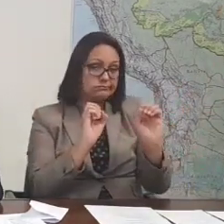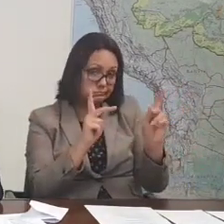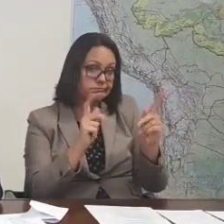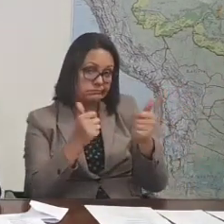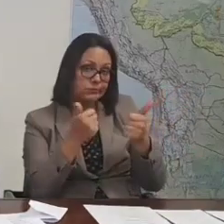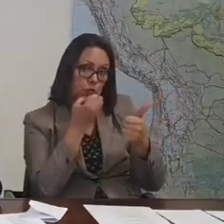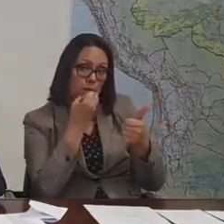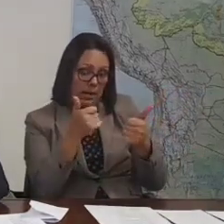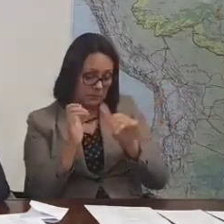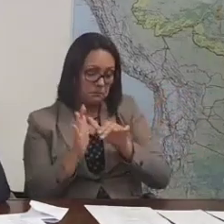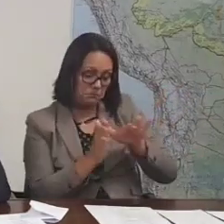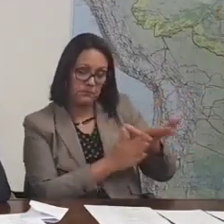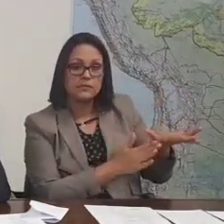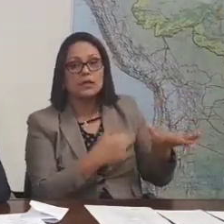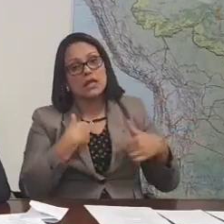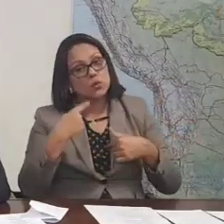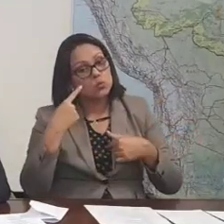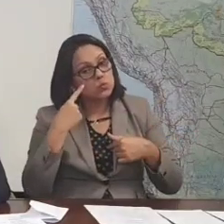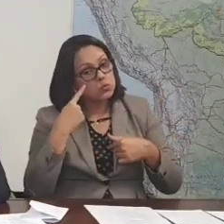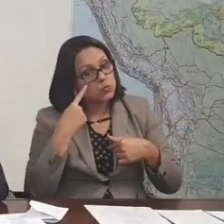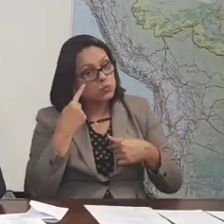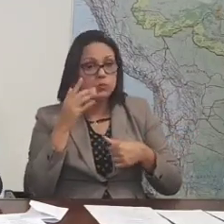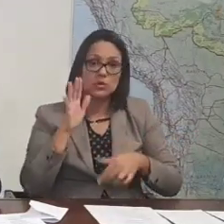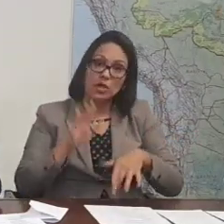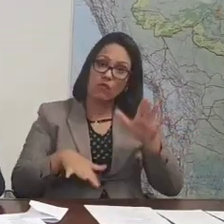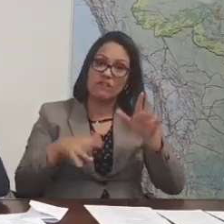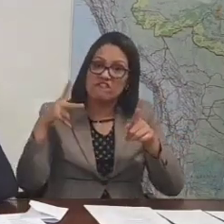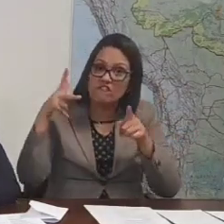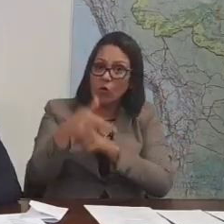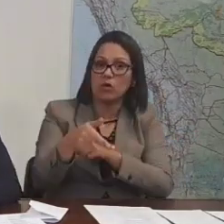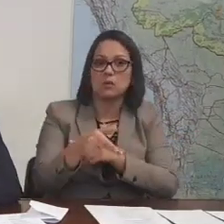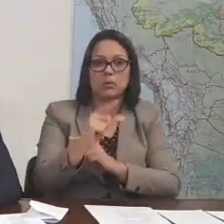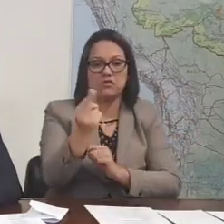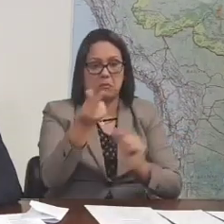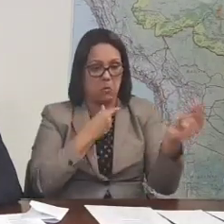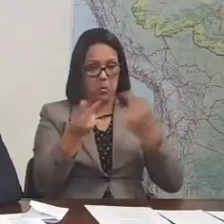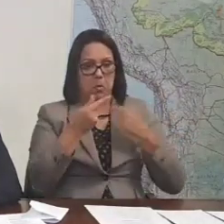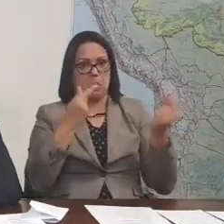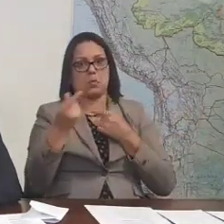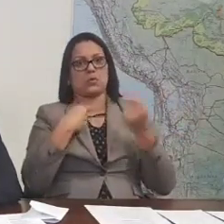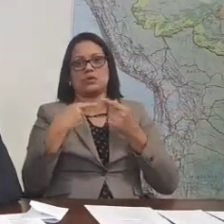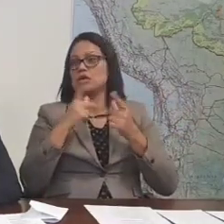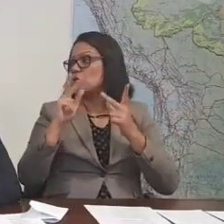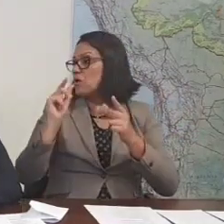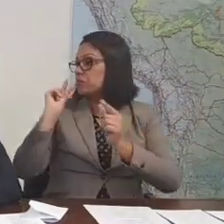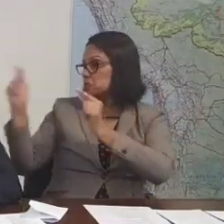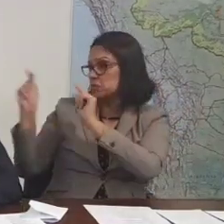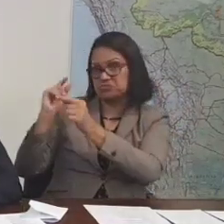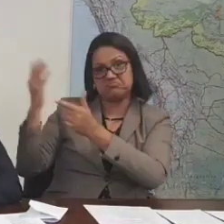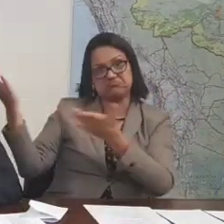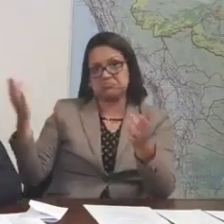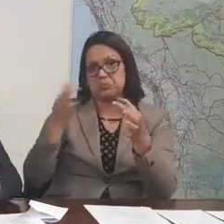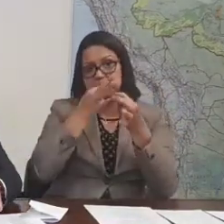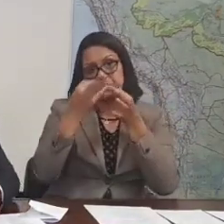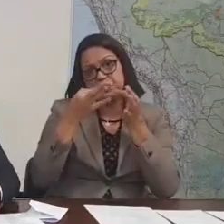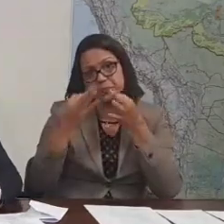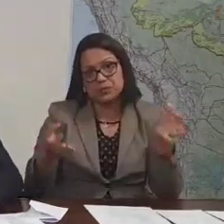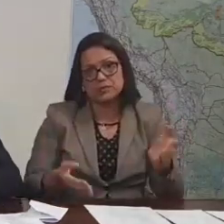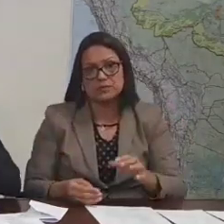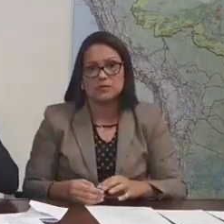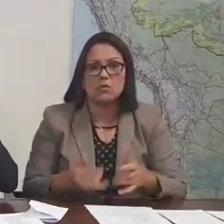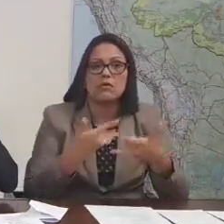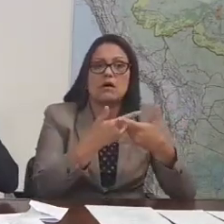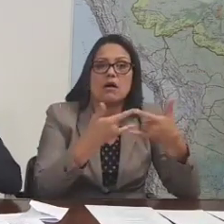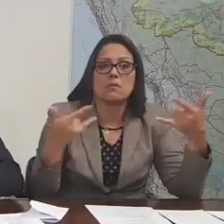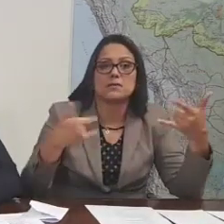minha tendência é vetar esse dispositivo. Daí vai ter muita gente me criticando. Como criticaram vocês duas aqui na questão do quadro? Mas aí a passagem